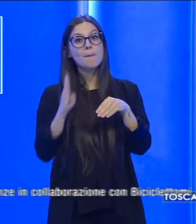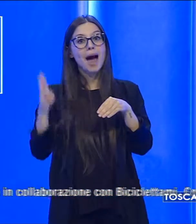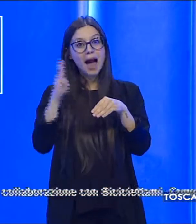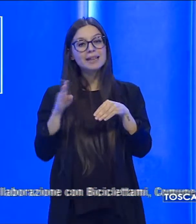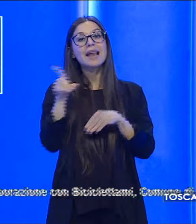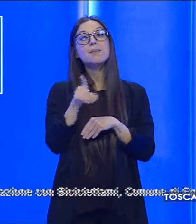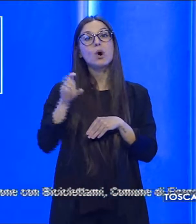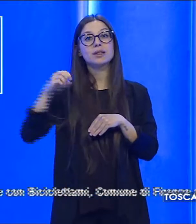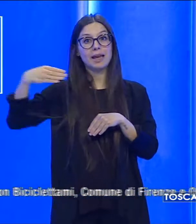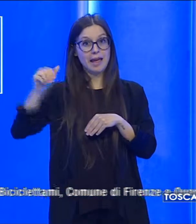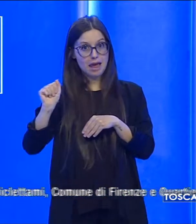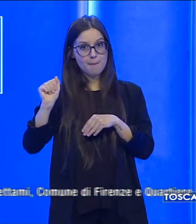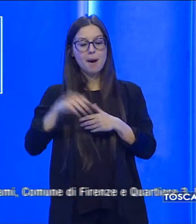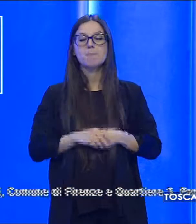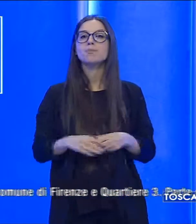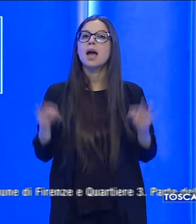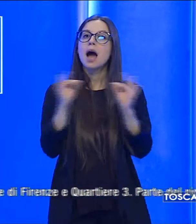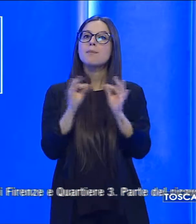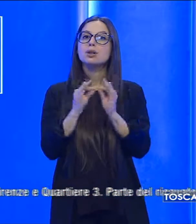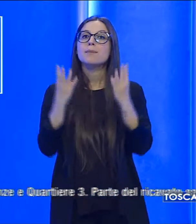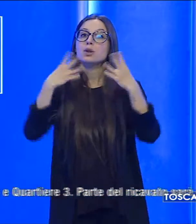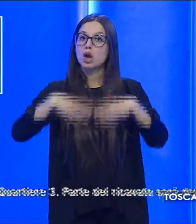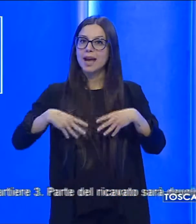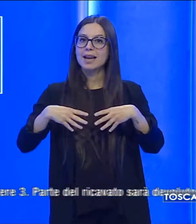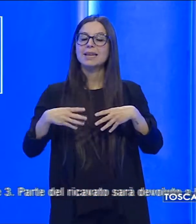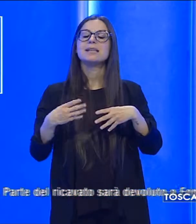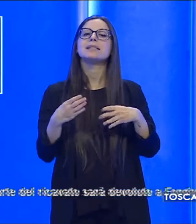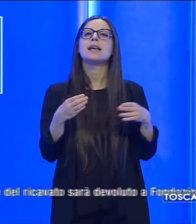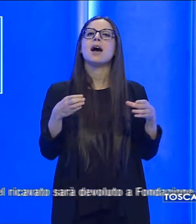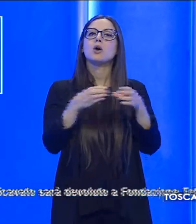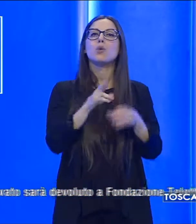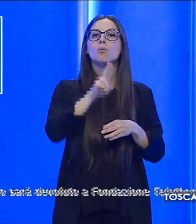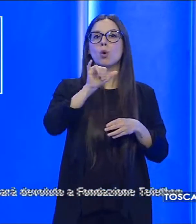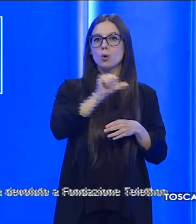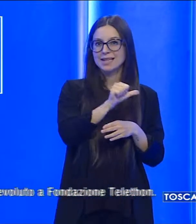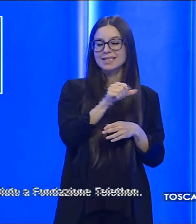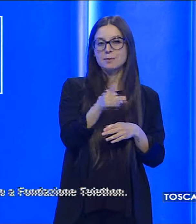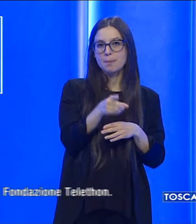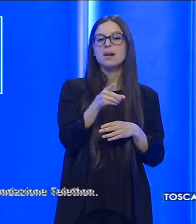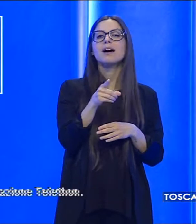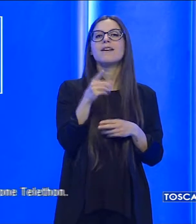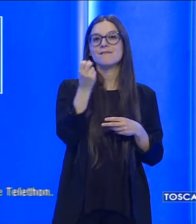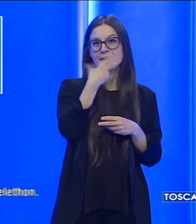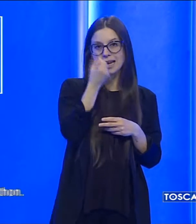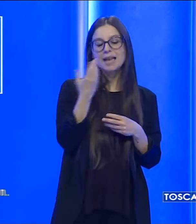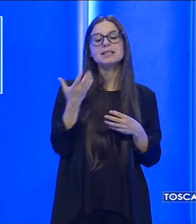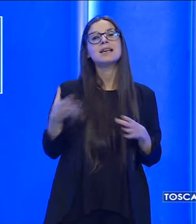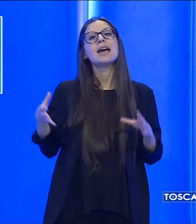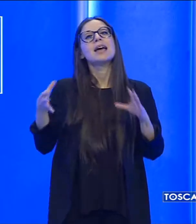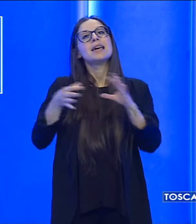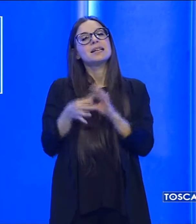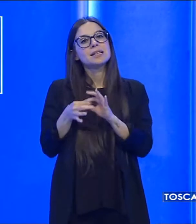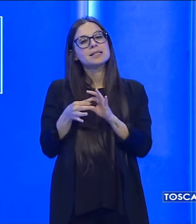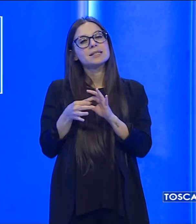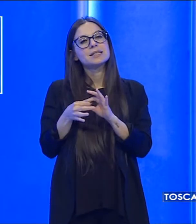L'appuntamento è organizzato da WISP Firenze in collaborazione con Biciclettami,